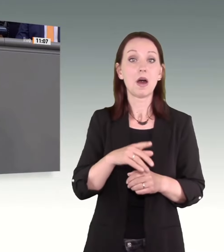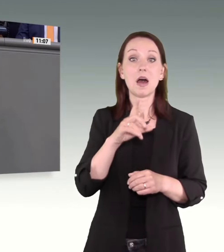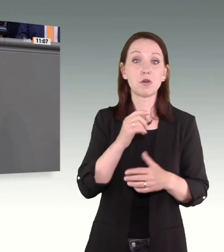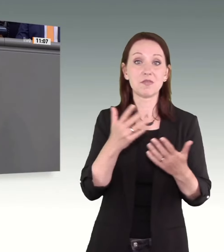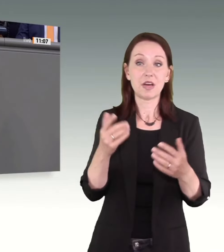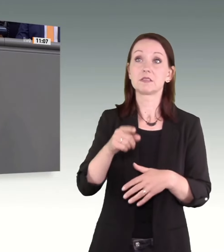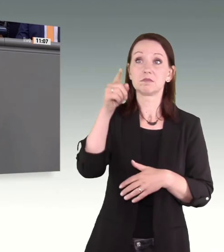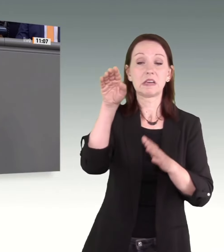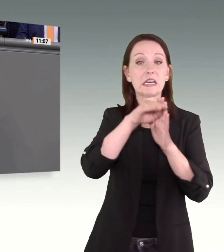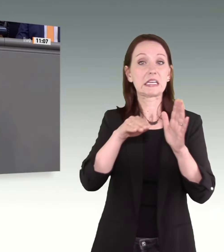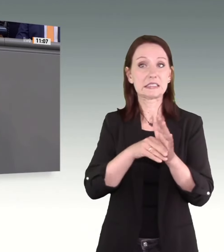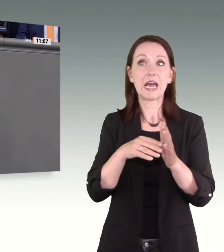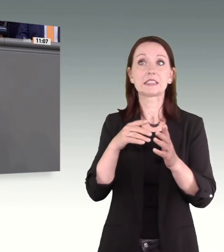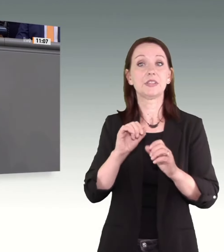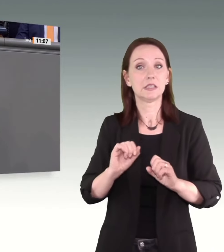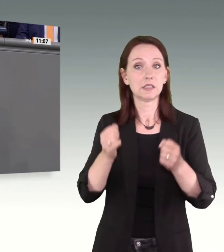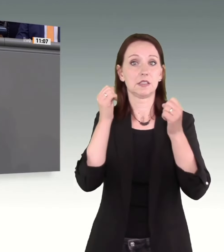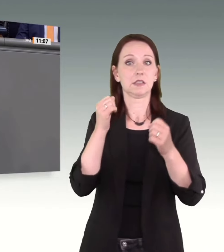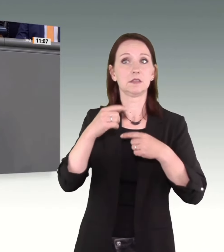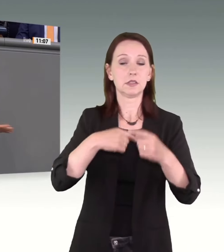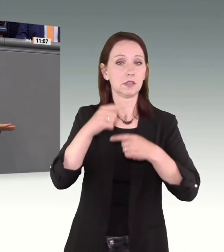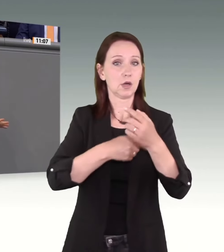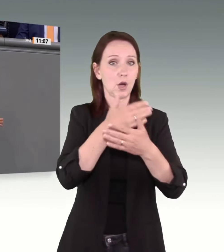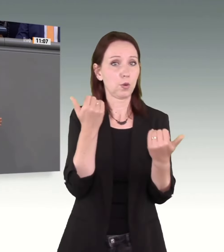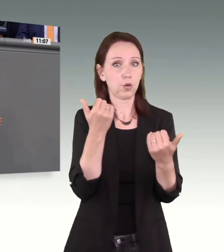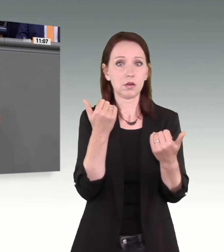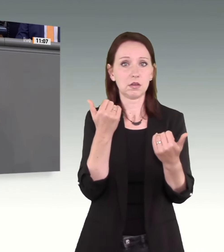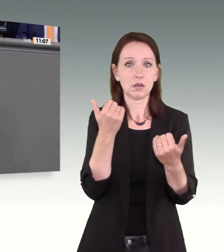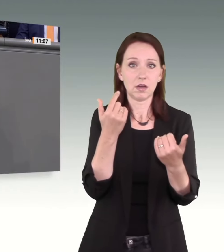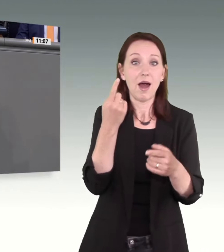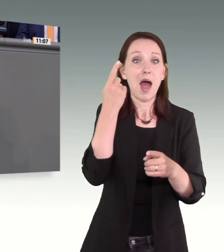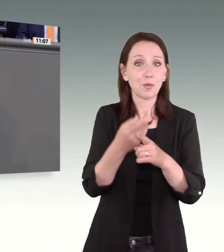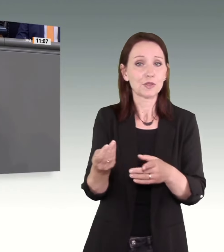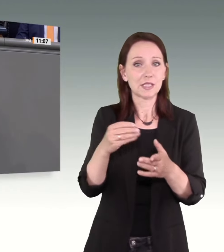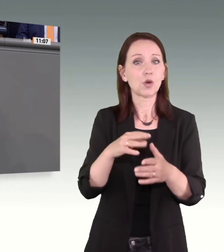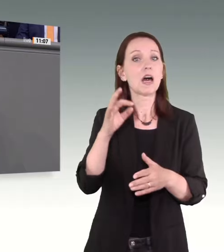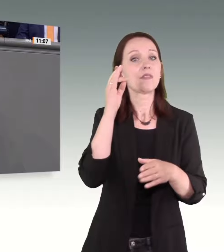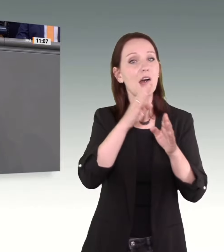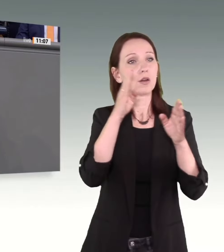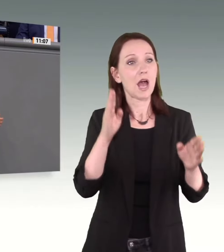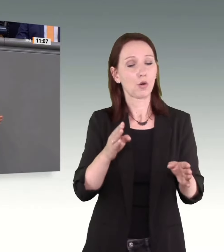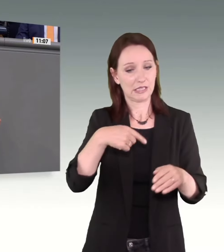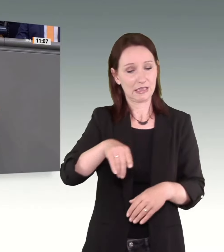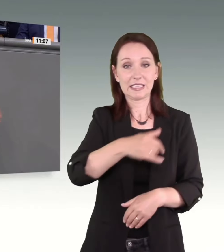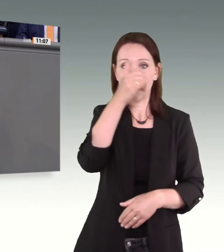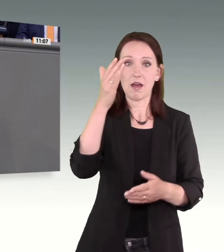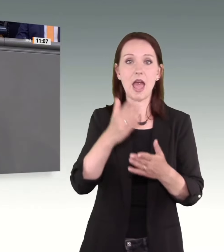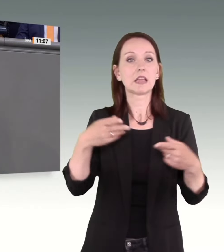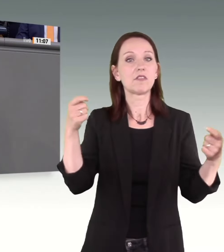bringen und gebracht haben. Sie streichen auch noch die Finanzierung zum Ende des Jahres für Frauenhäuser. Die läuft einfach aus.